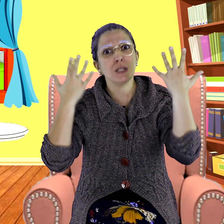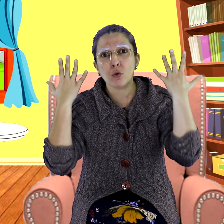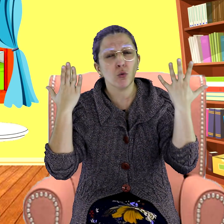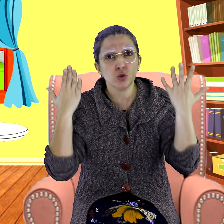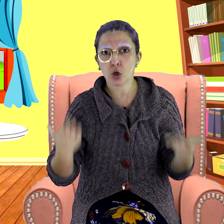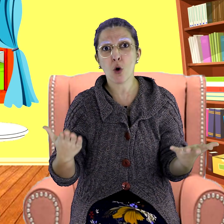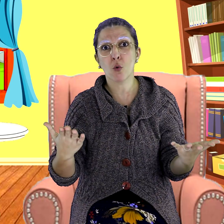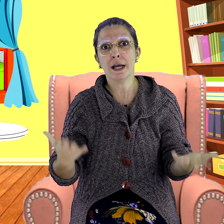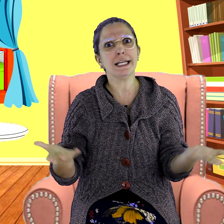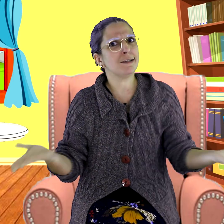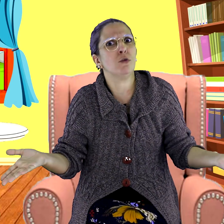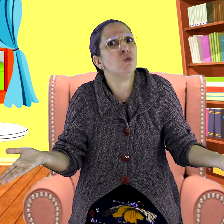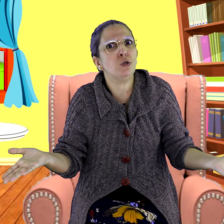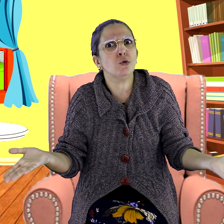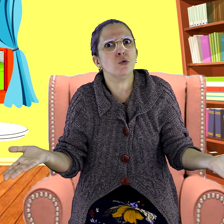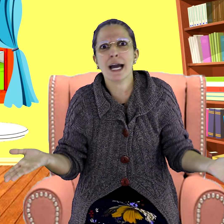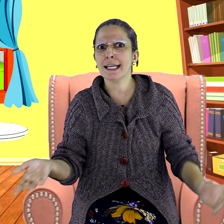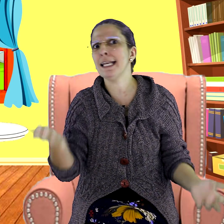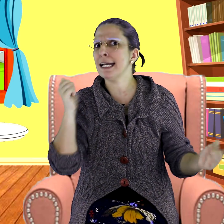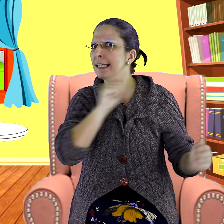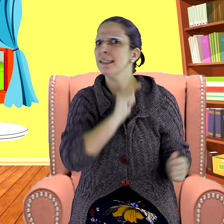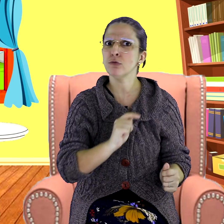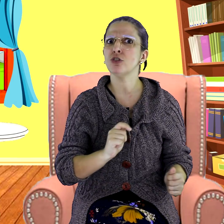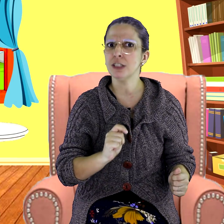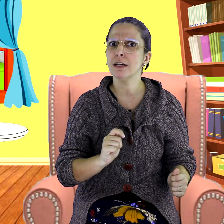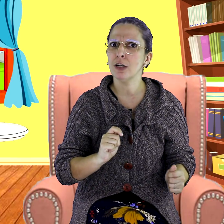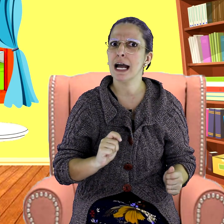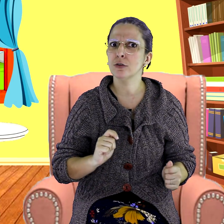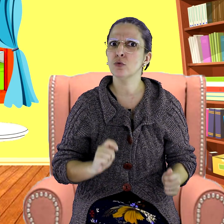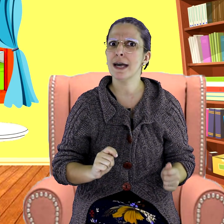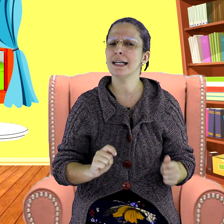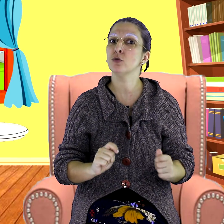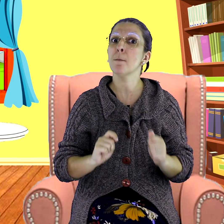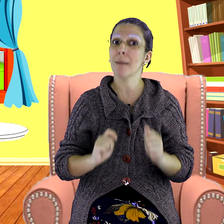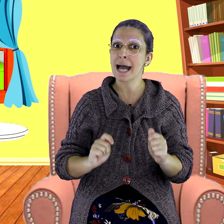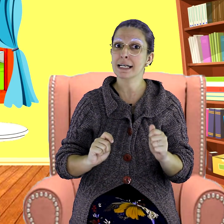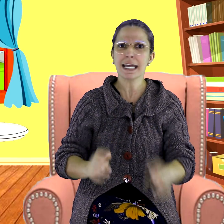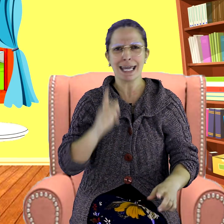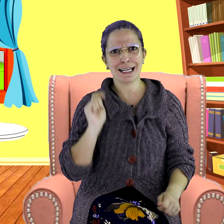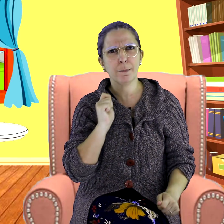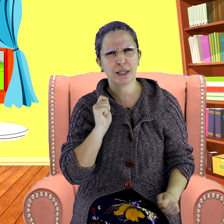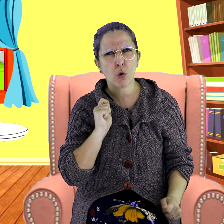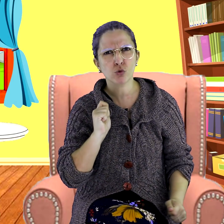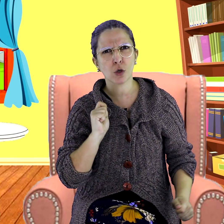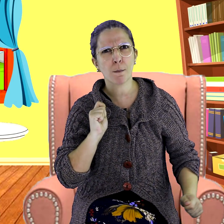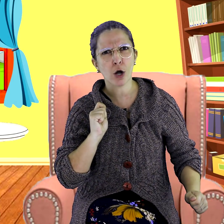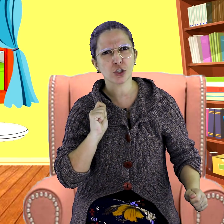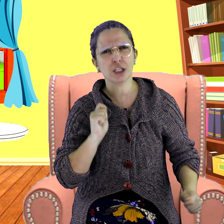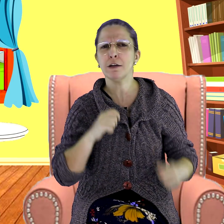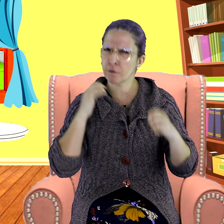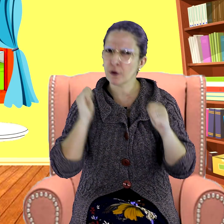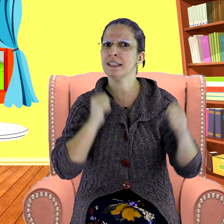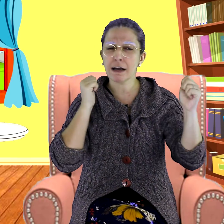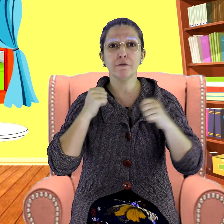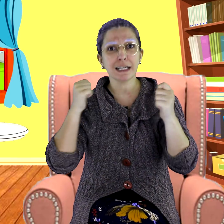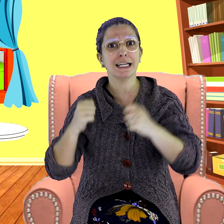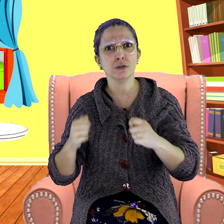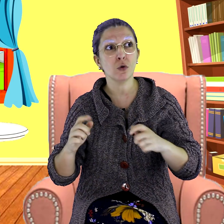encontrou. Então o único lugar que ele ainda não tinha olhado era no mar. Ele pegou o seu bote e foi navegando